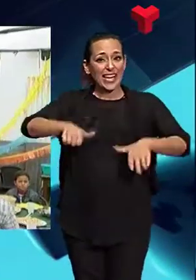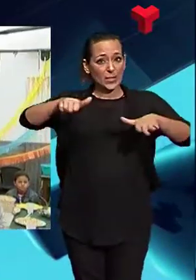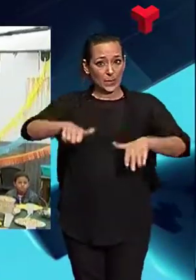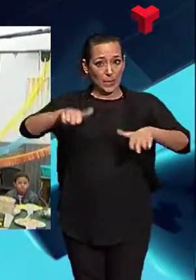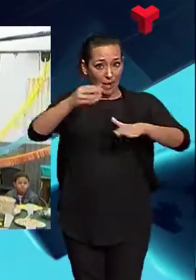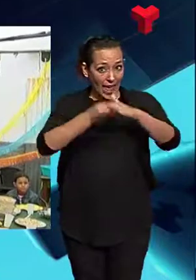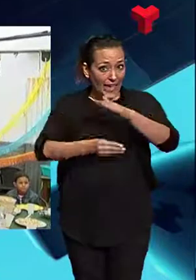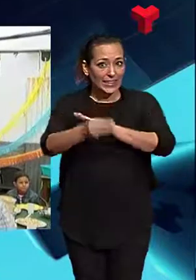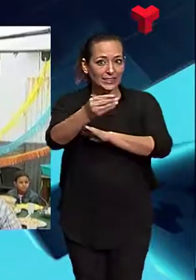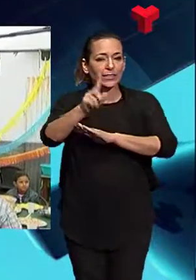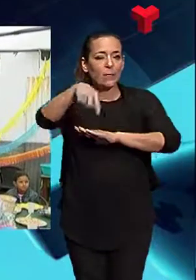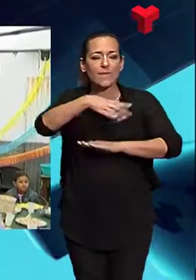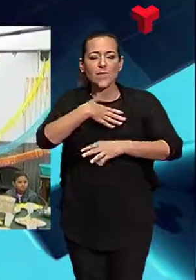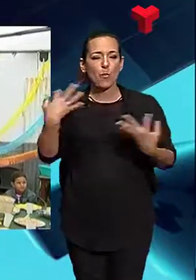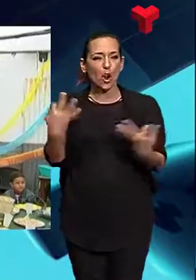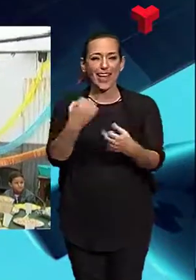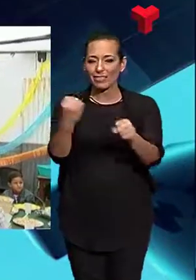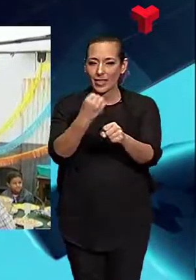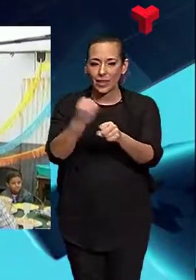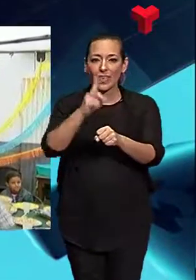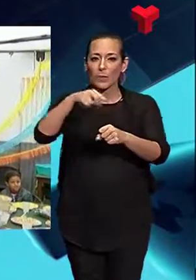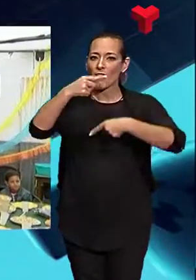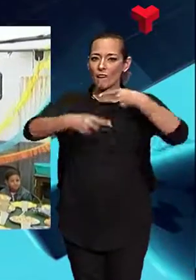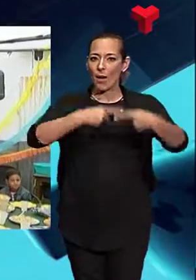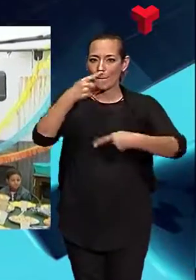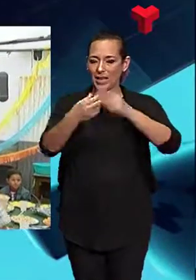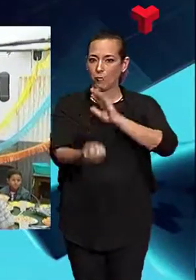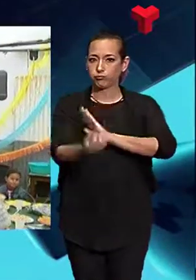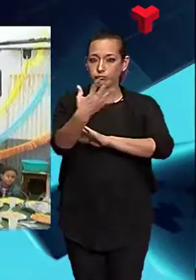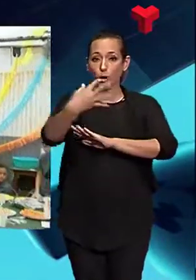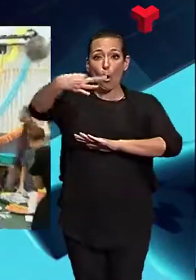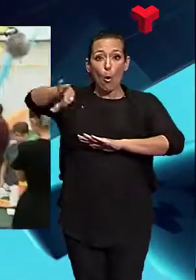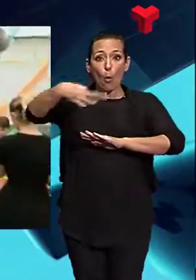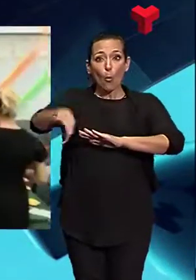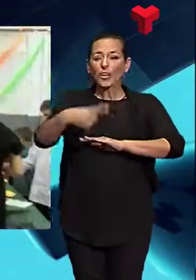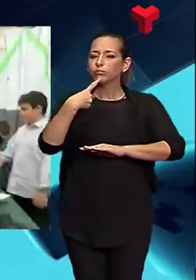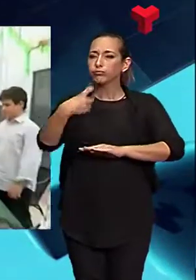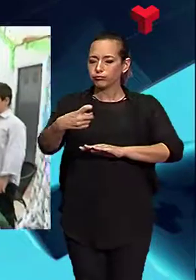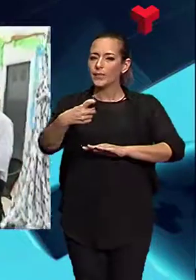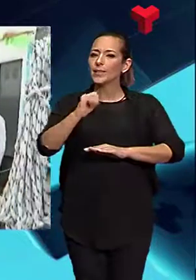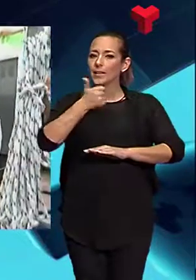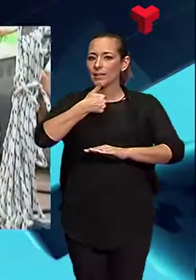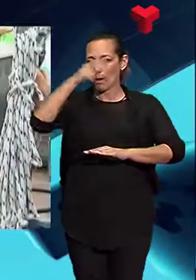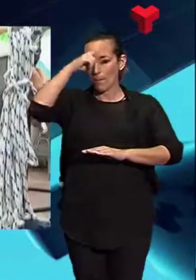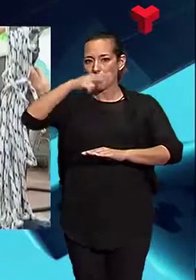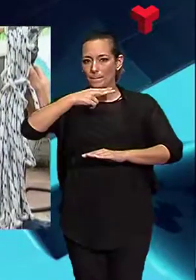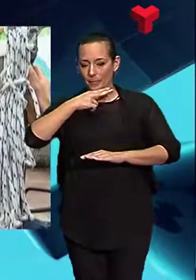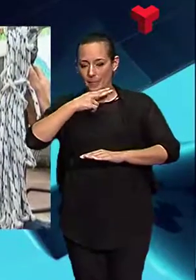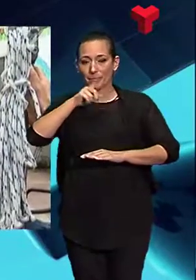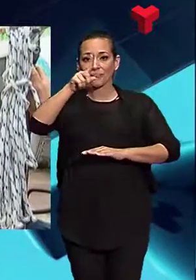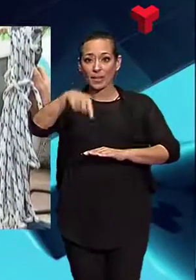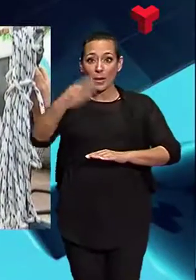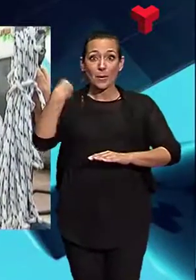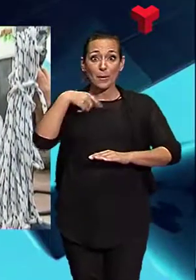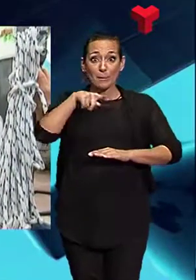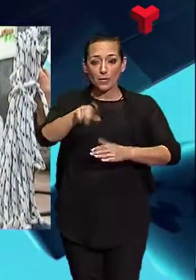parella i tenir una família. L'únic impediment serà el seu pare. La mateixa directora, juntament amb Marsal Cebrián,